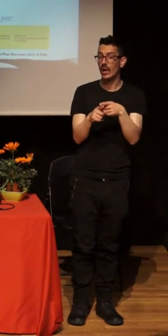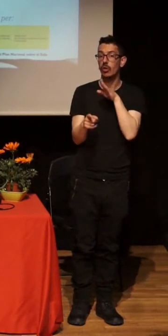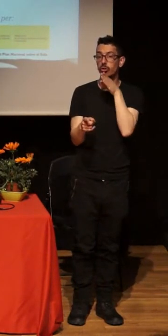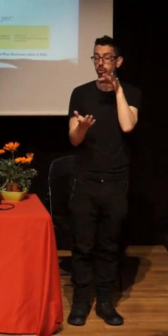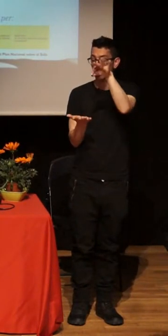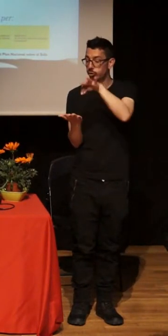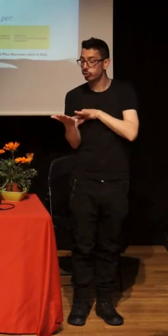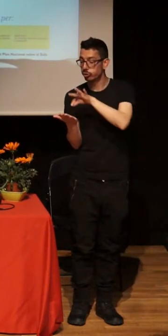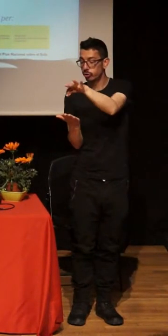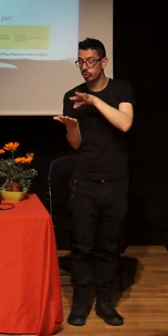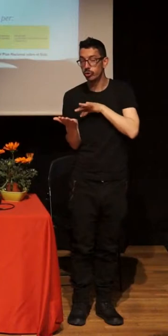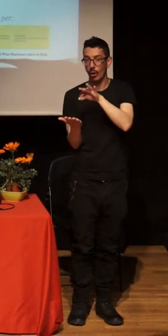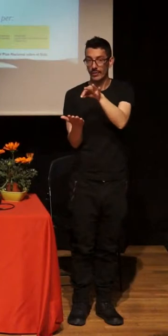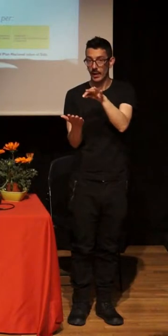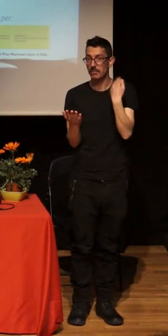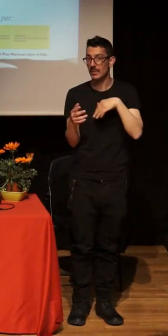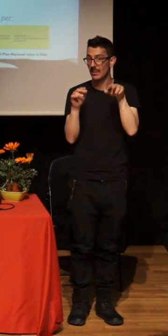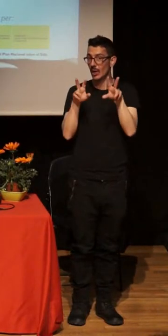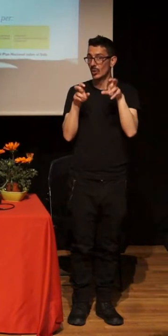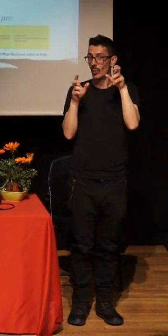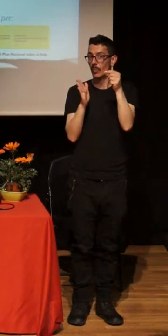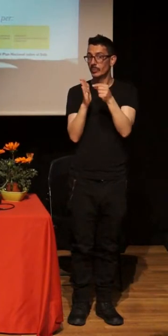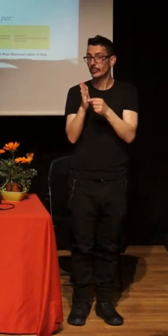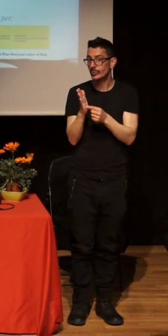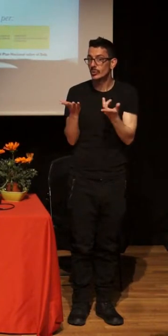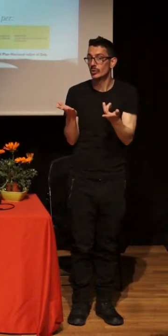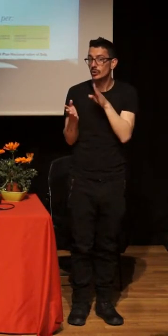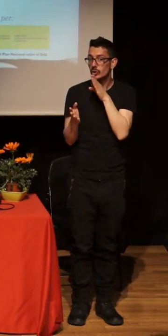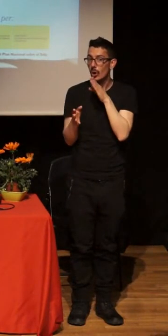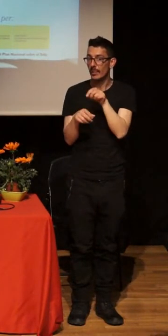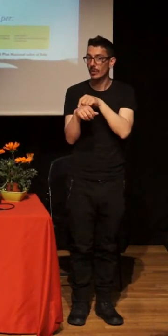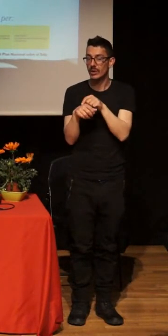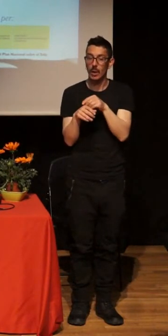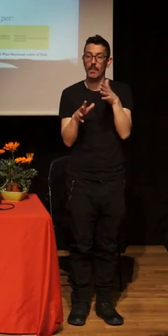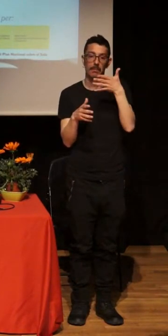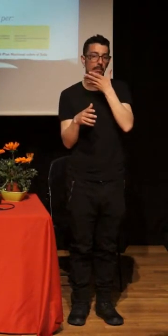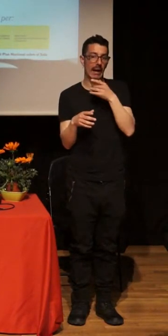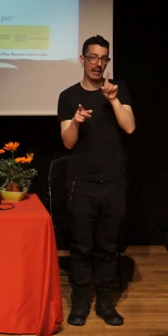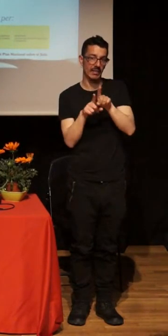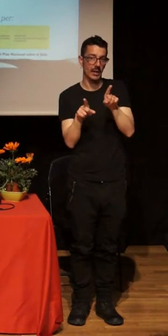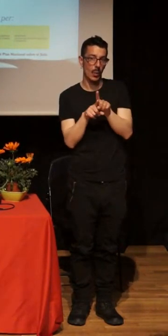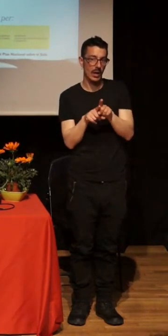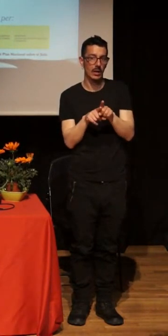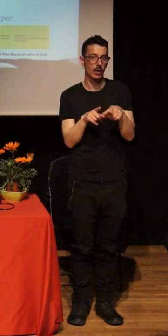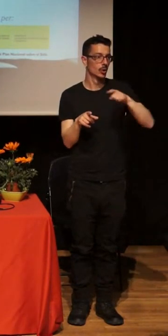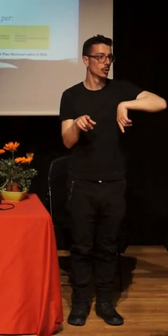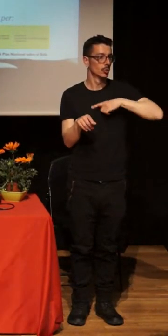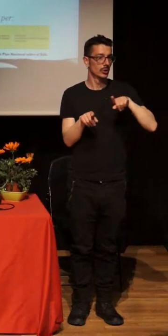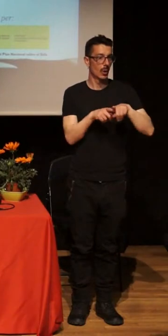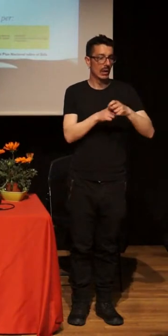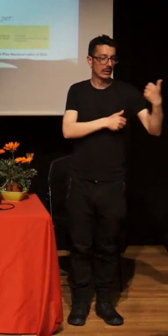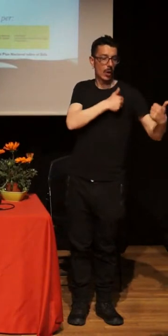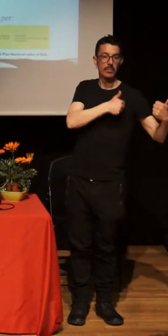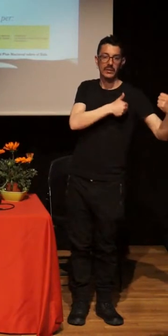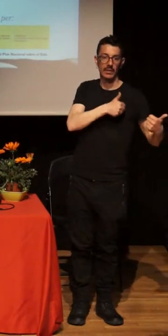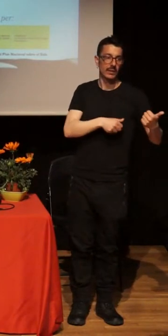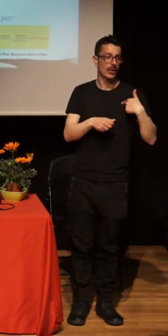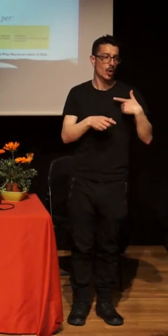nuevos temas, estas nuevas agendas. Porque parece en algunos momentos que estemos compitiendo entre nosotras y que no encontremos la manera o los